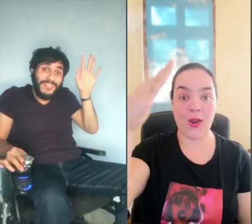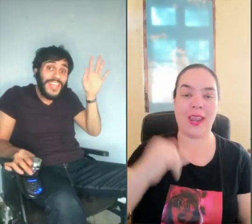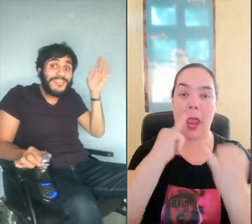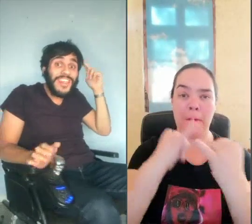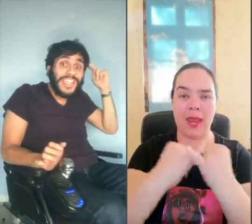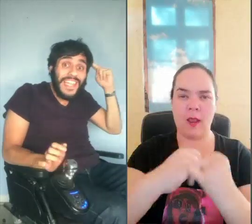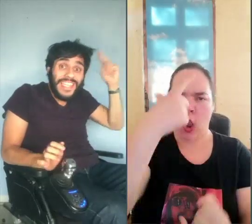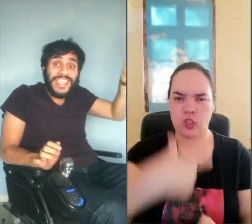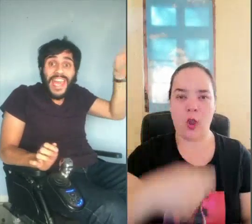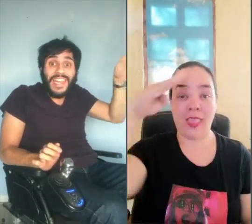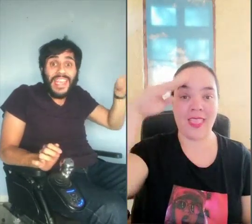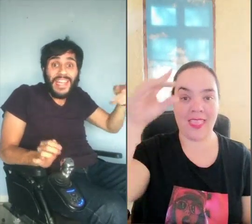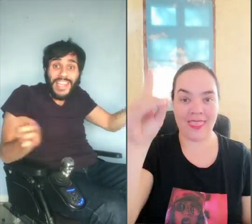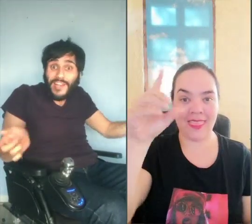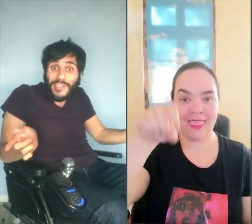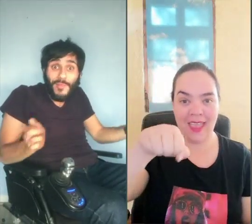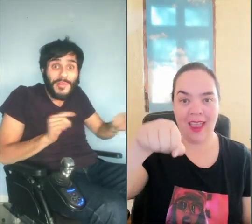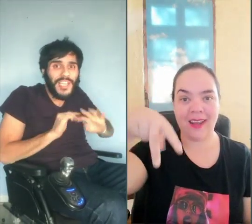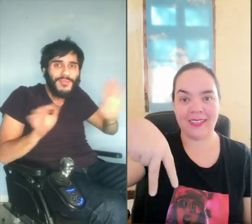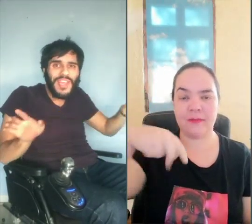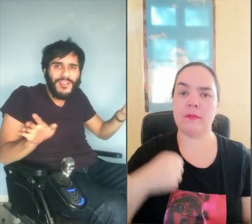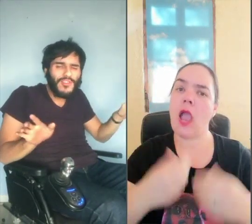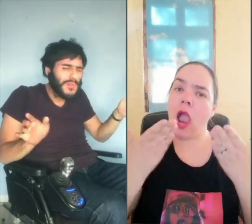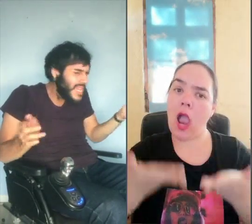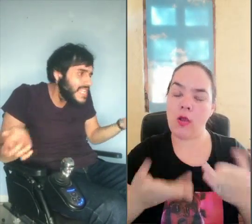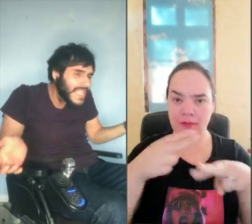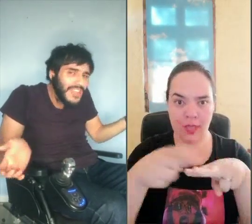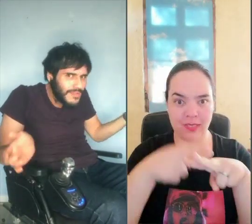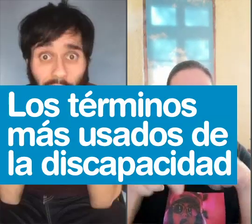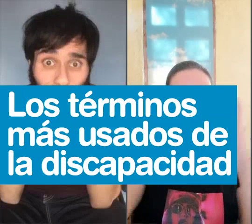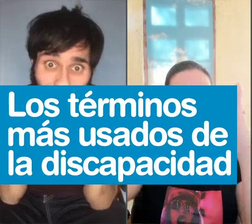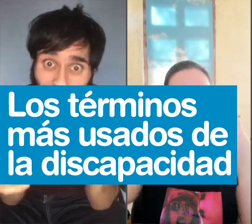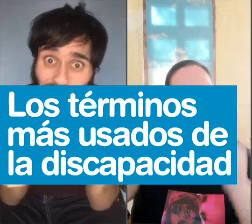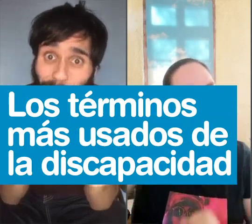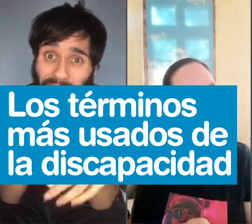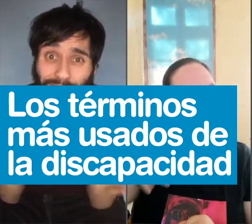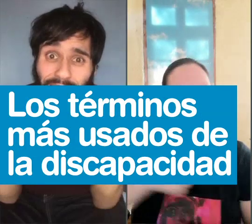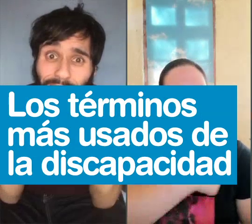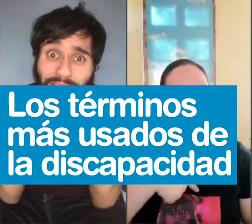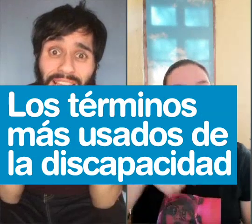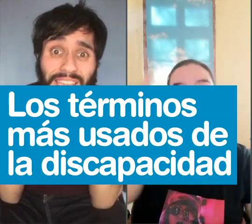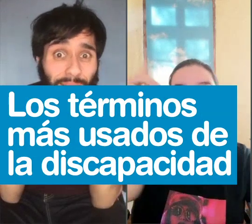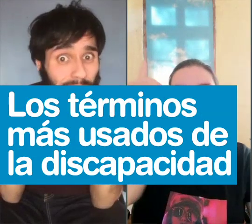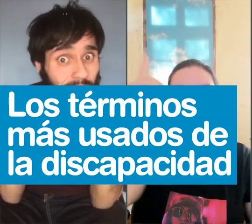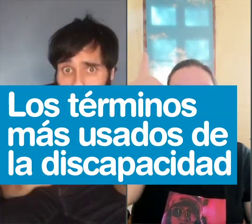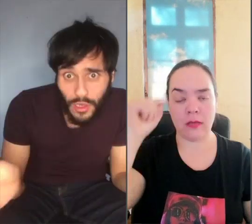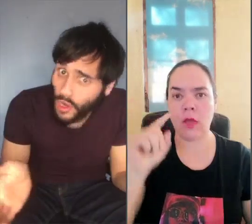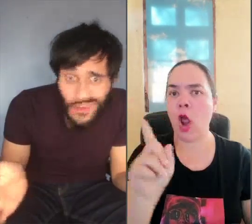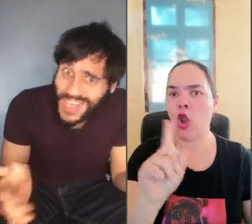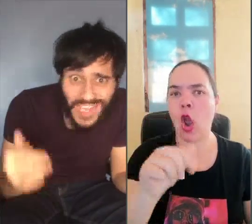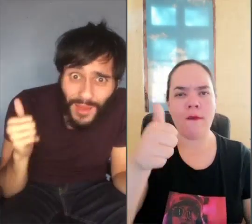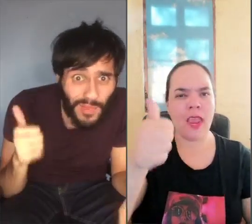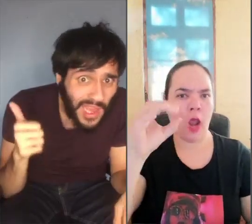Bueno amigos, soy el Teniente Dan En esta ocasión vamos a hacer un video Super necesario Los términos más usados de la discapacidad